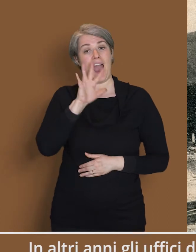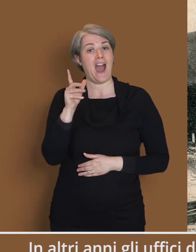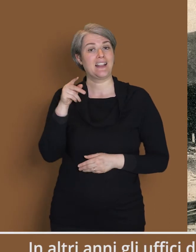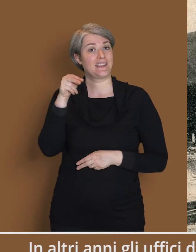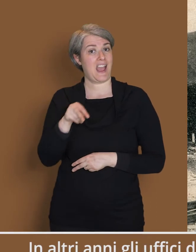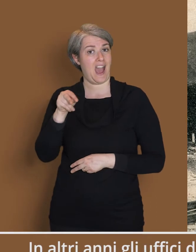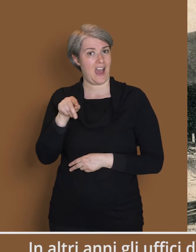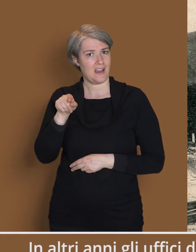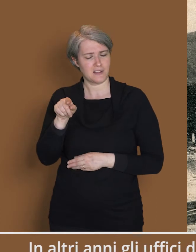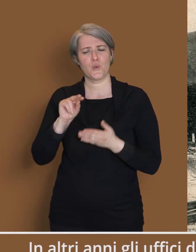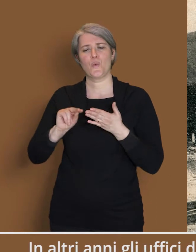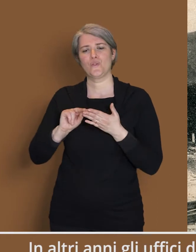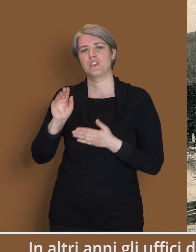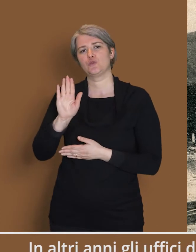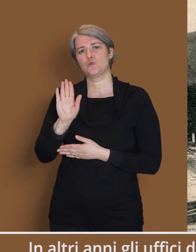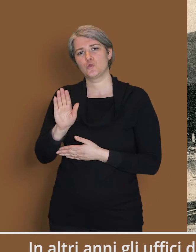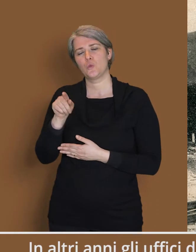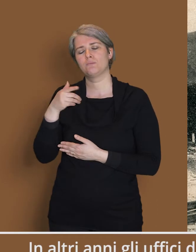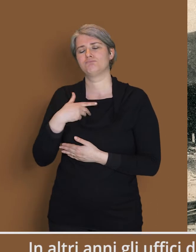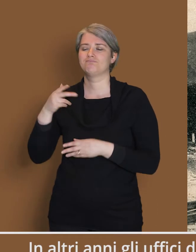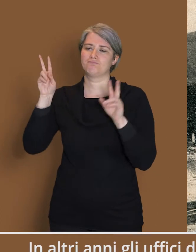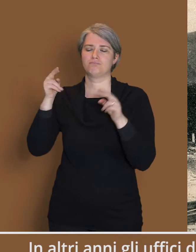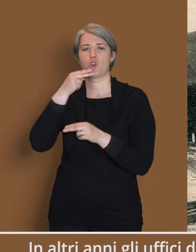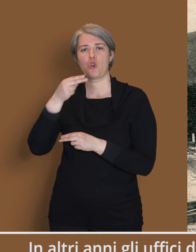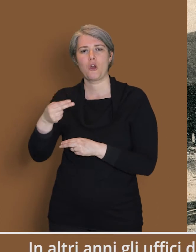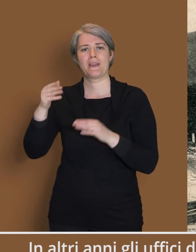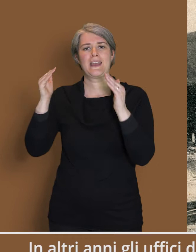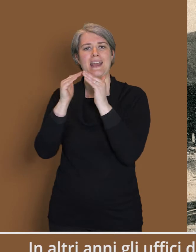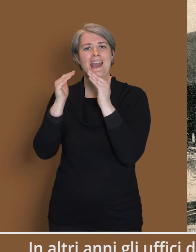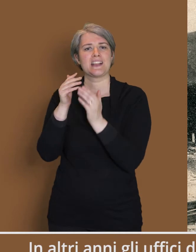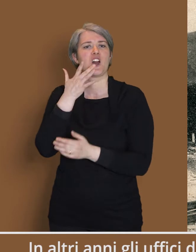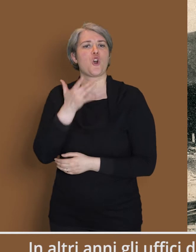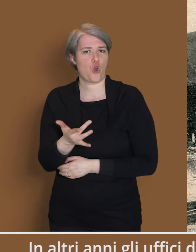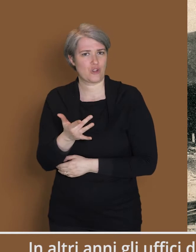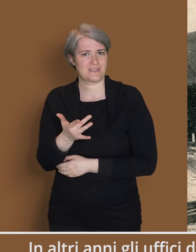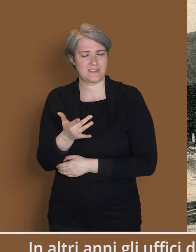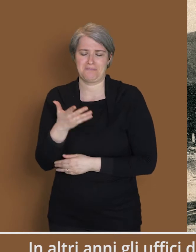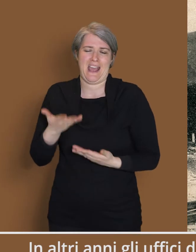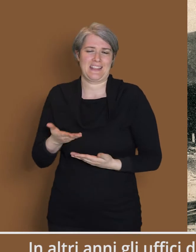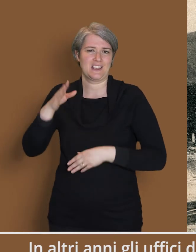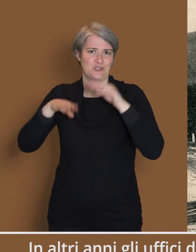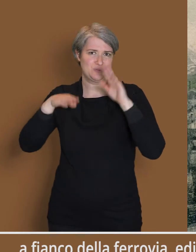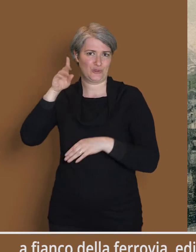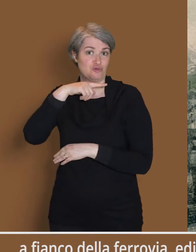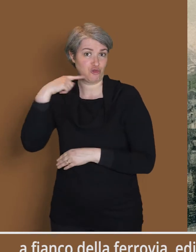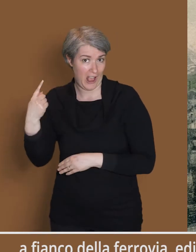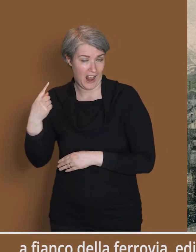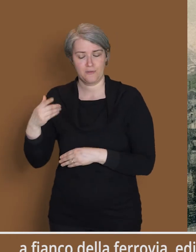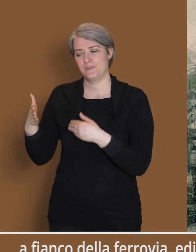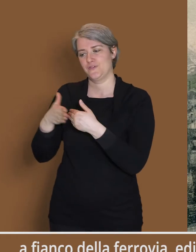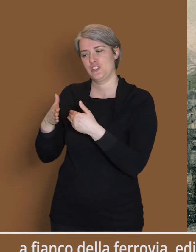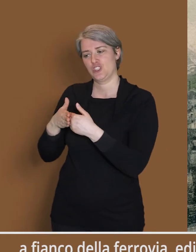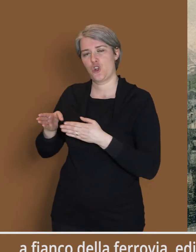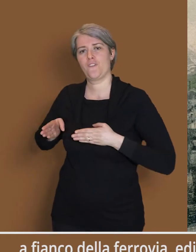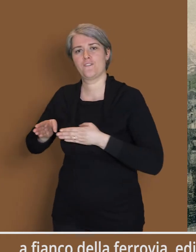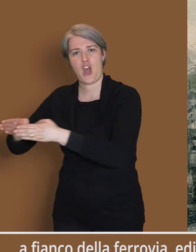In altri anni gli uffici di Giolitti furono installati nella cosiddetta Casa Rossa, ora tinteggiata in giallo, a fianco della